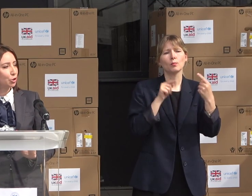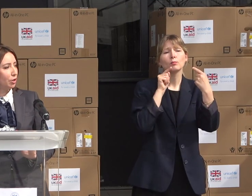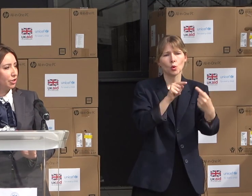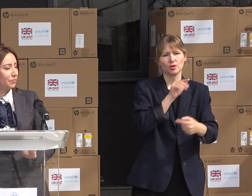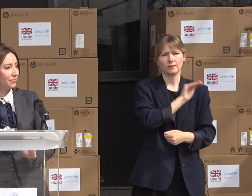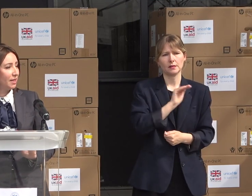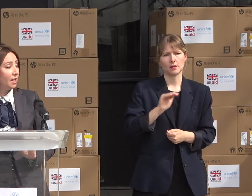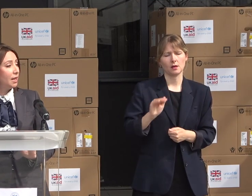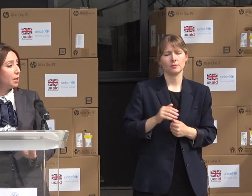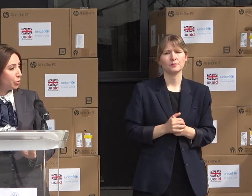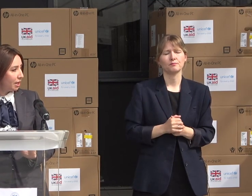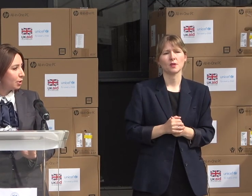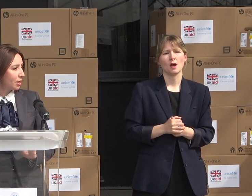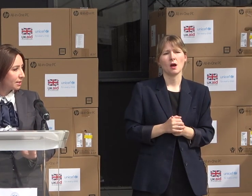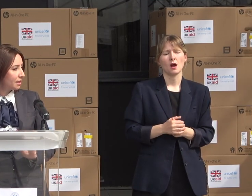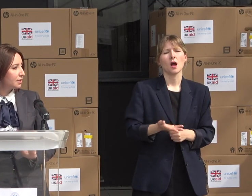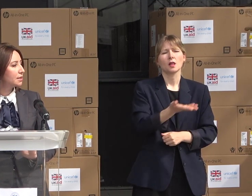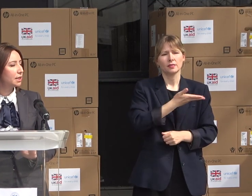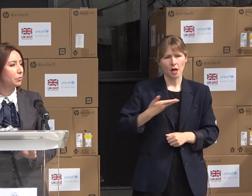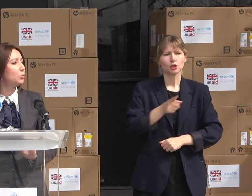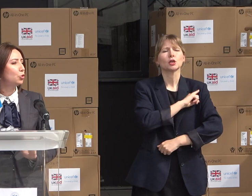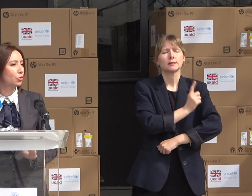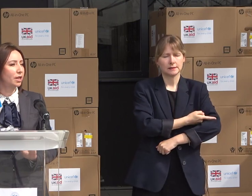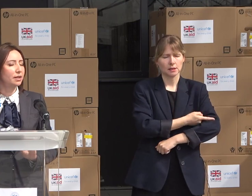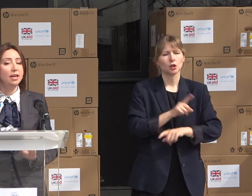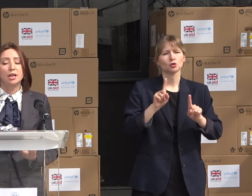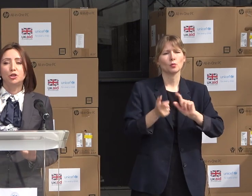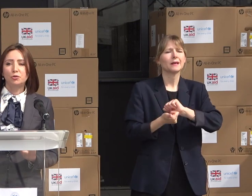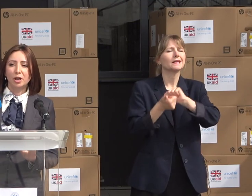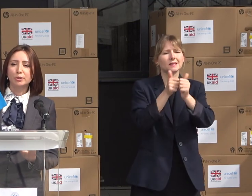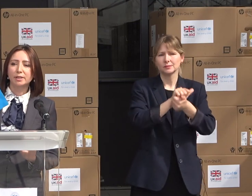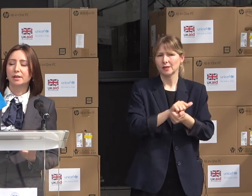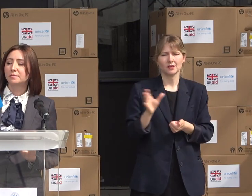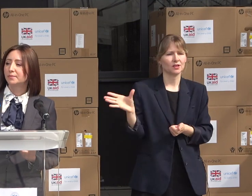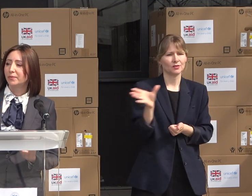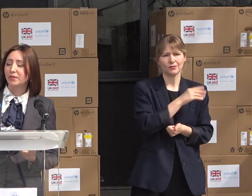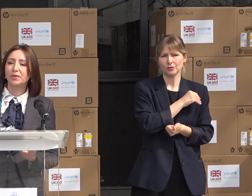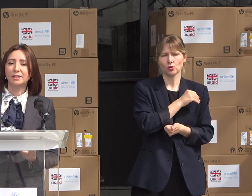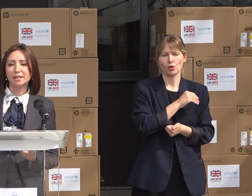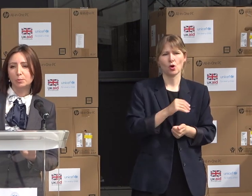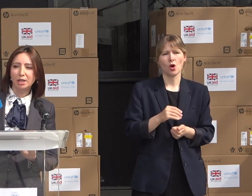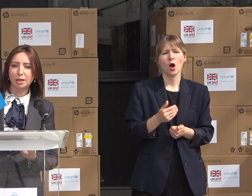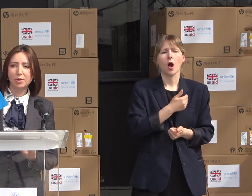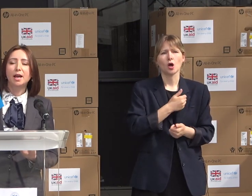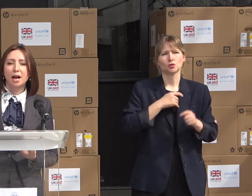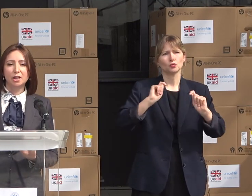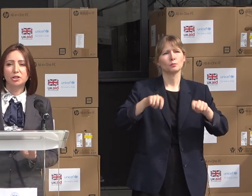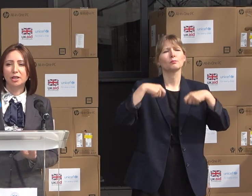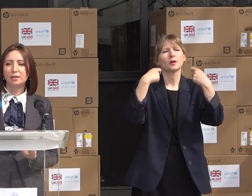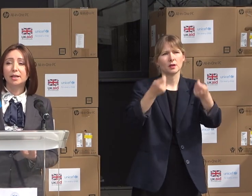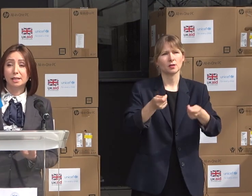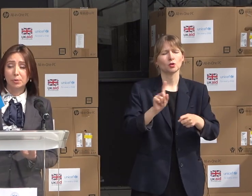Dragi colegi, e în puterea noastră să schimbăm lucrurile. Și eu vreau să vă transmitem